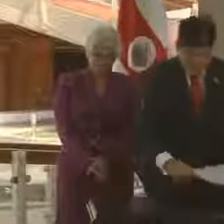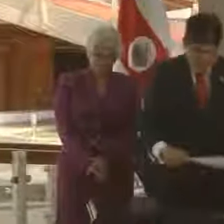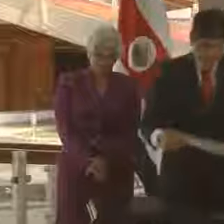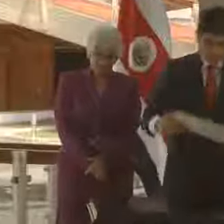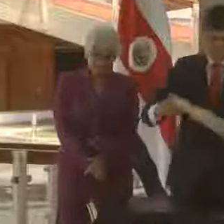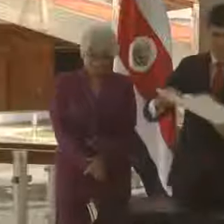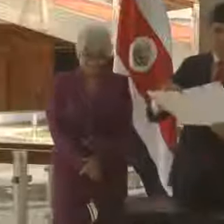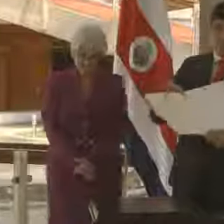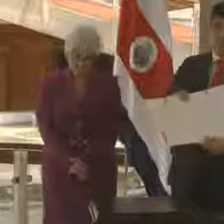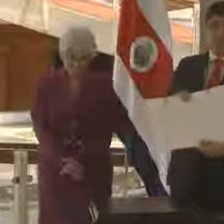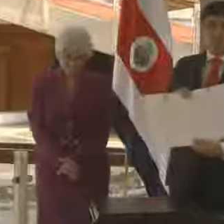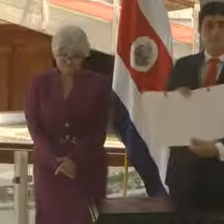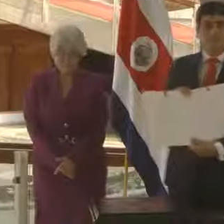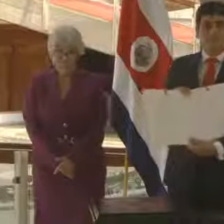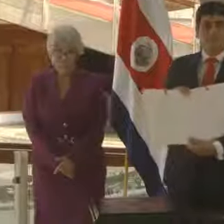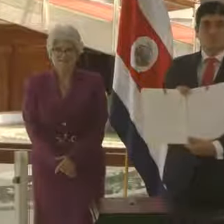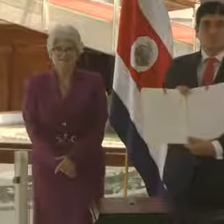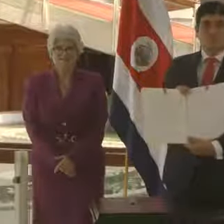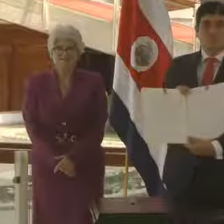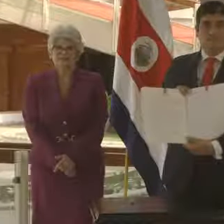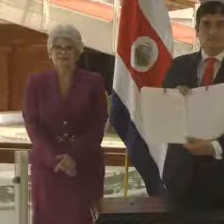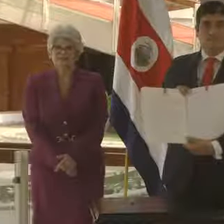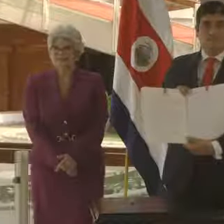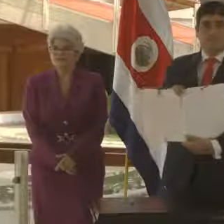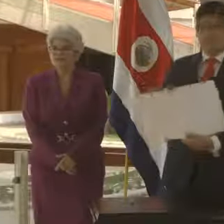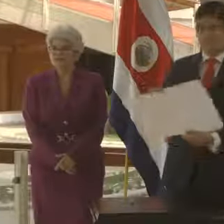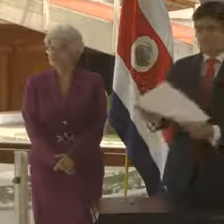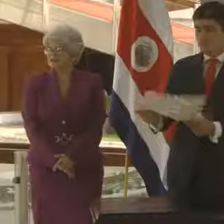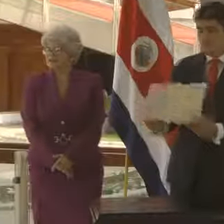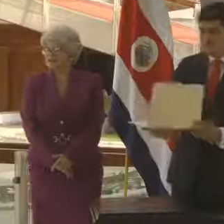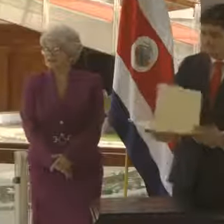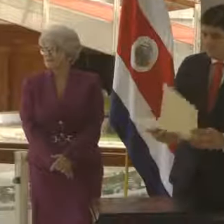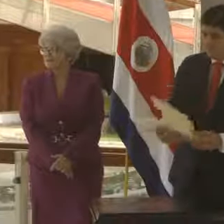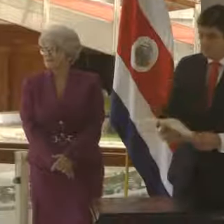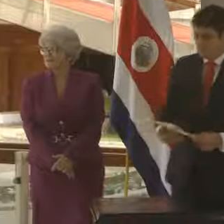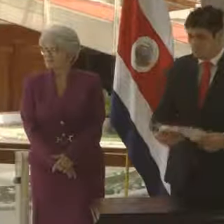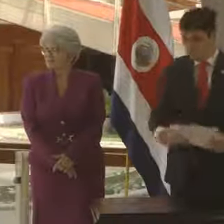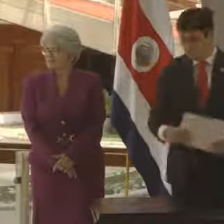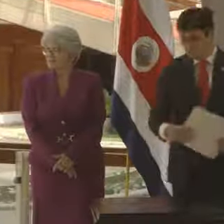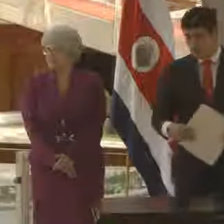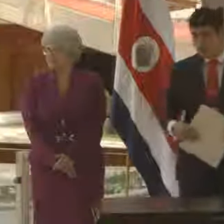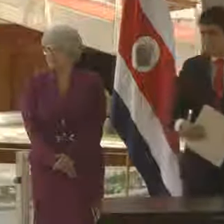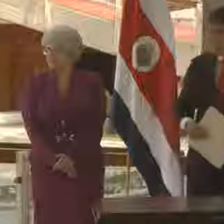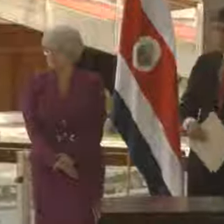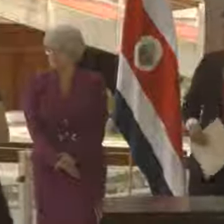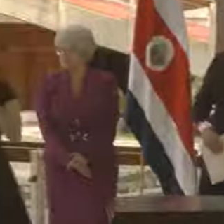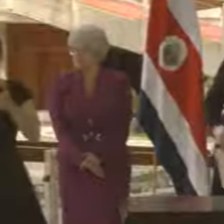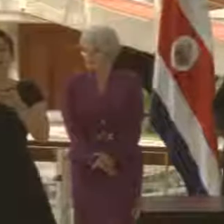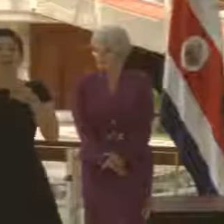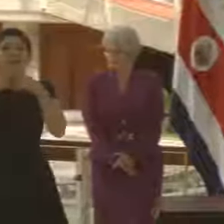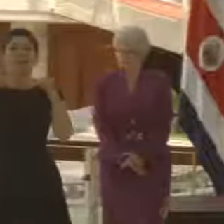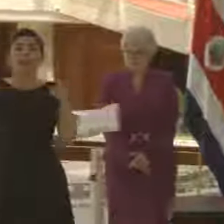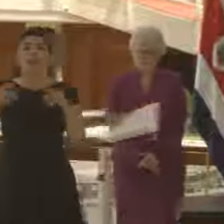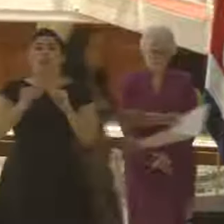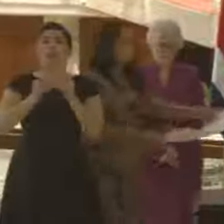Procedemos con la firma del siguiente decreto. Decreto número